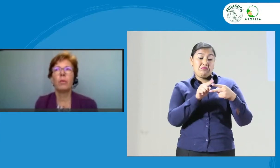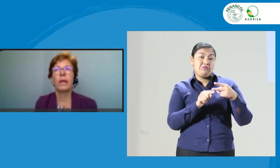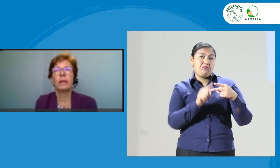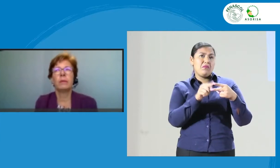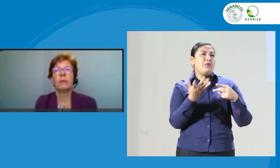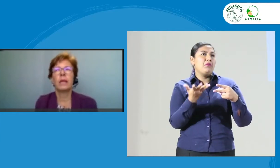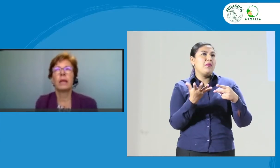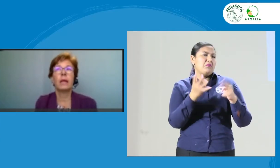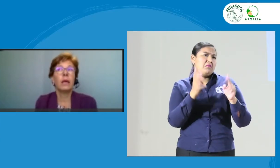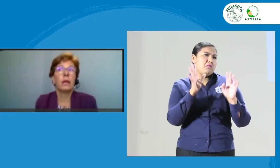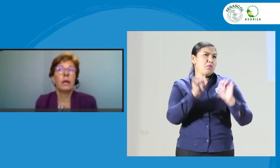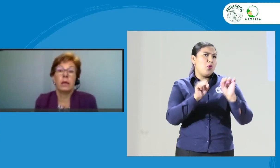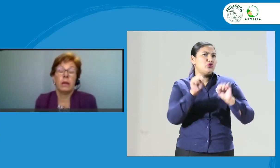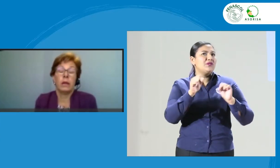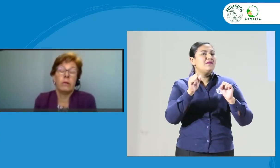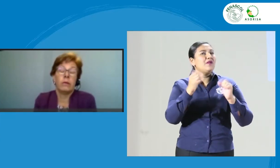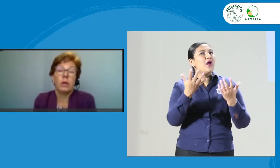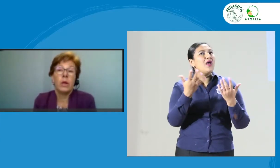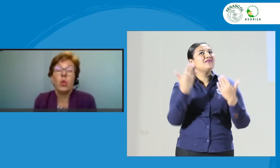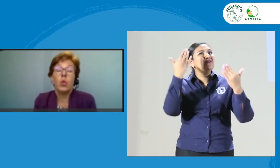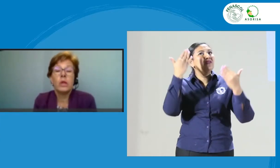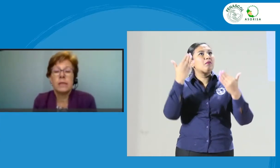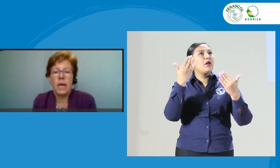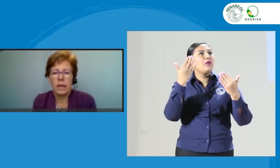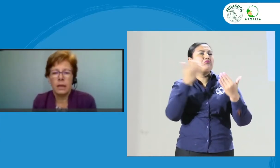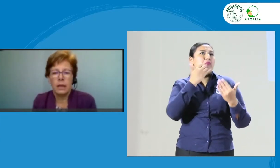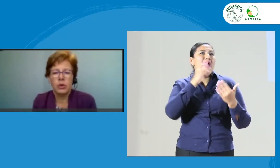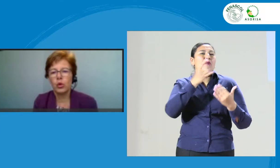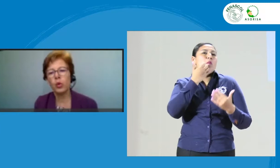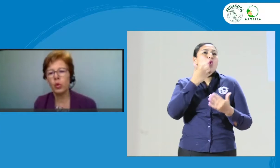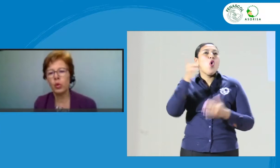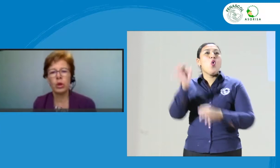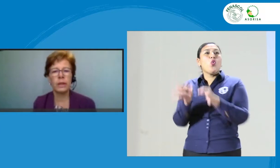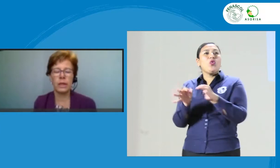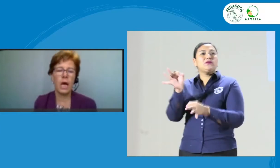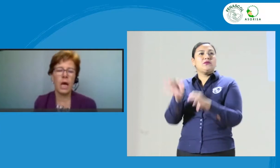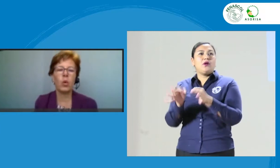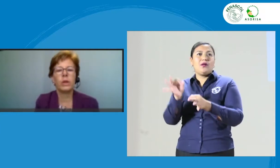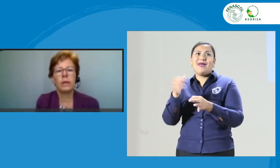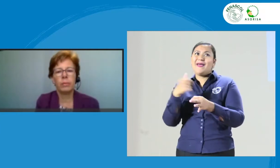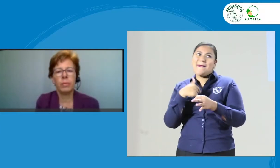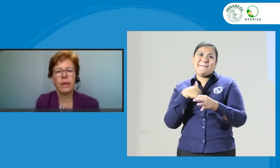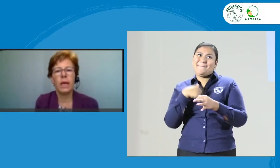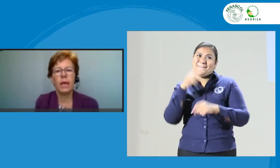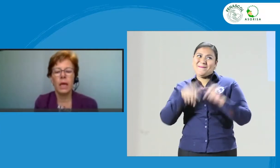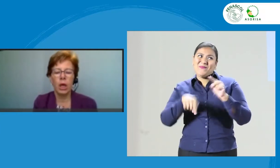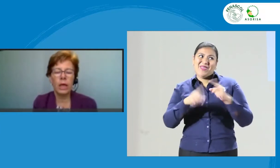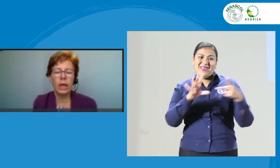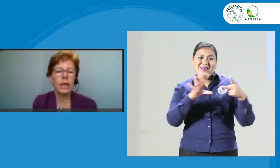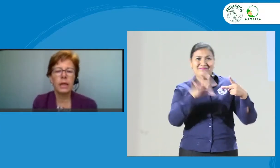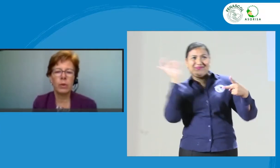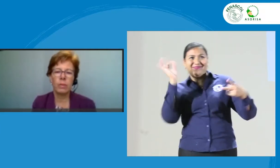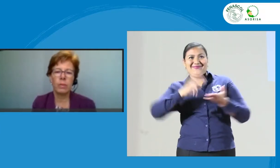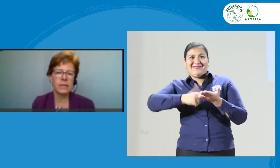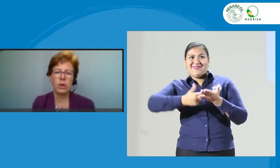para determinar que a nivel judicial yo no contrataría a un intérprete que tenga nivel básico de